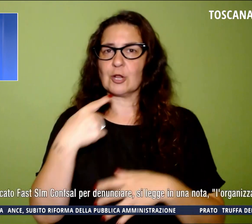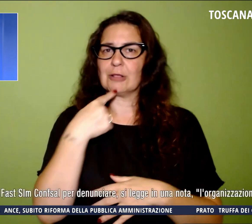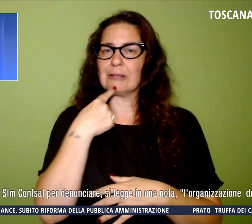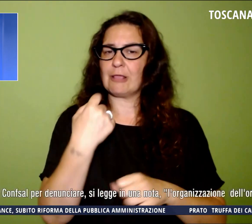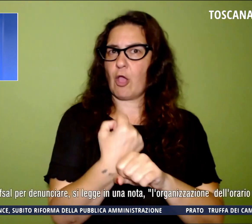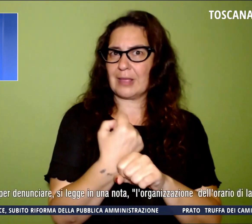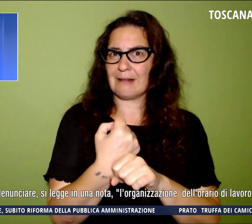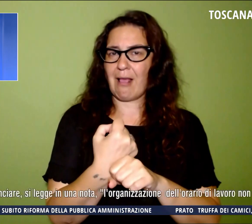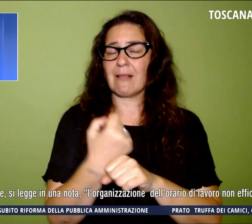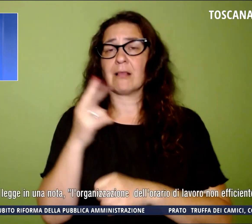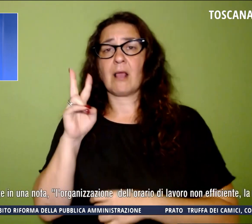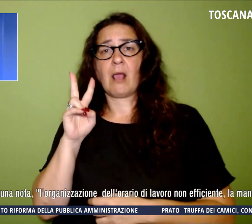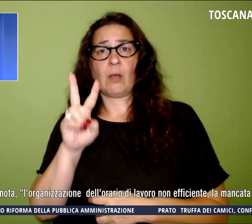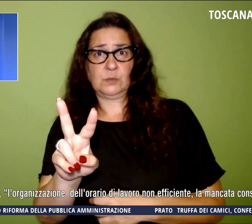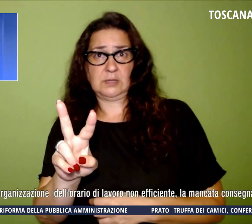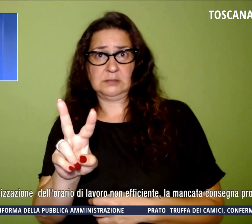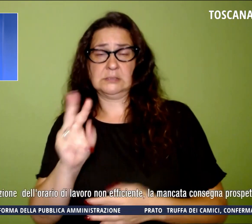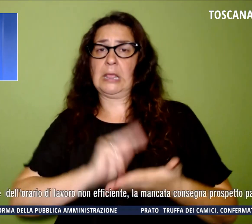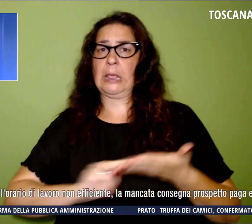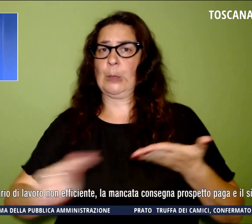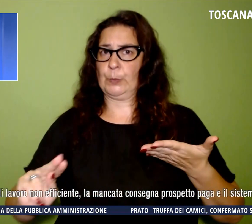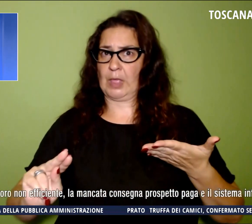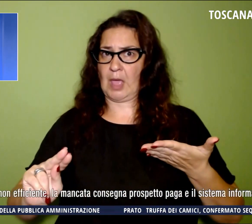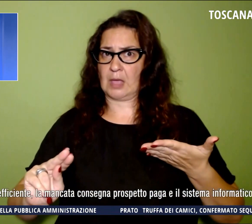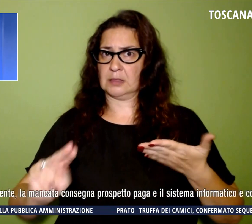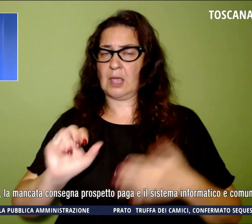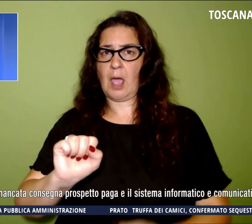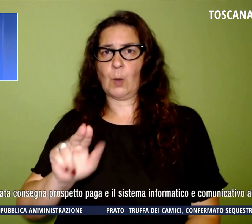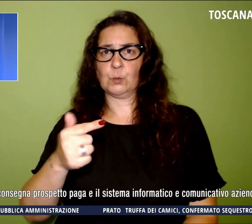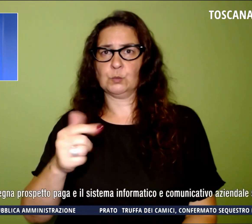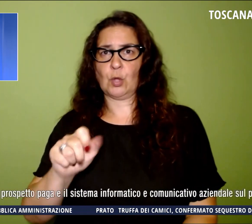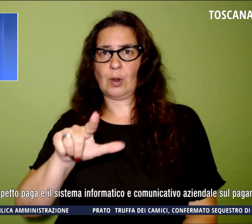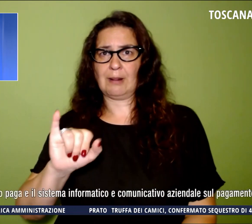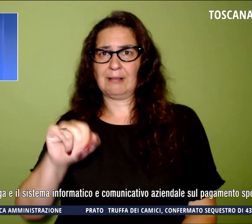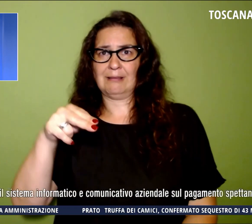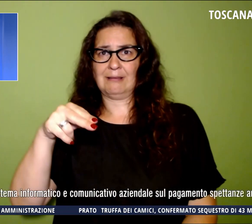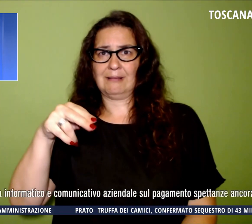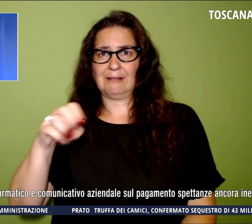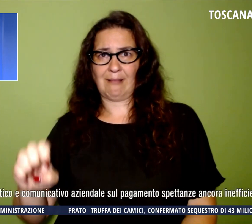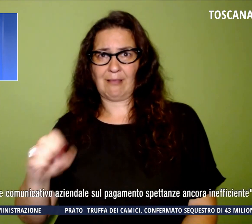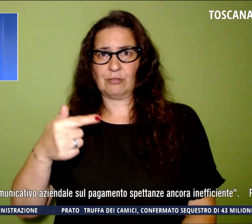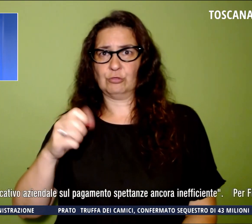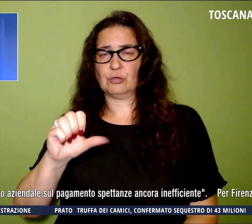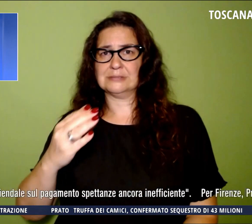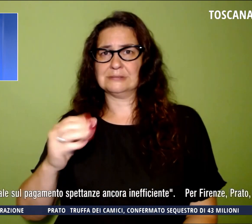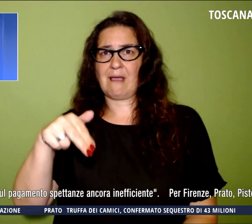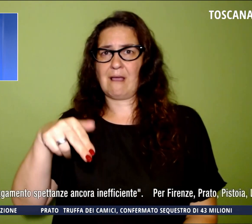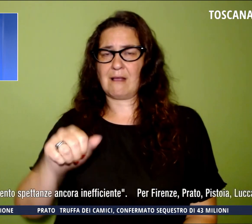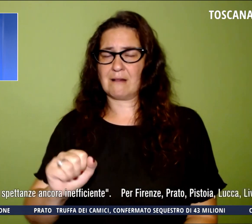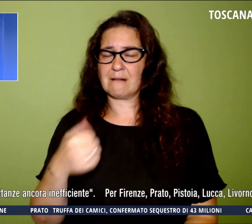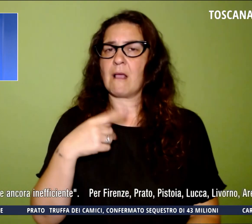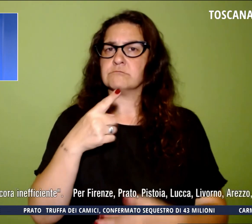toscane. L'agitazione è stata indetta dal sindacato FAST SLM CONFSAL per